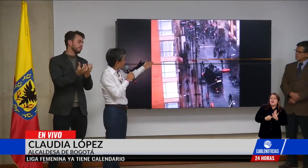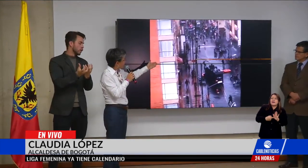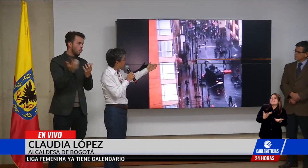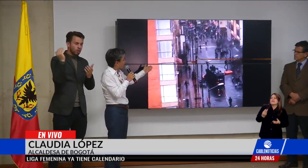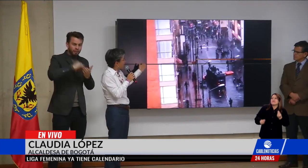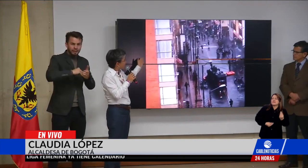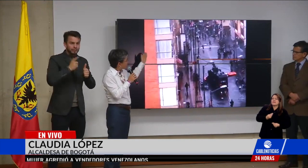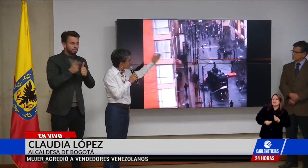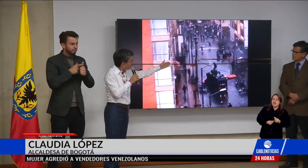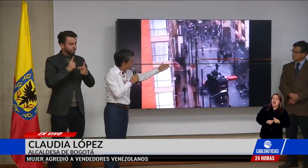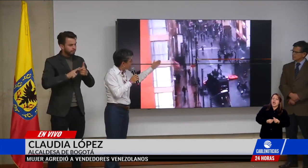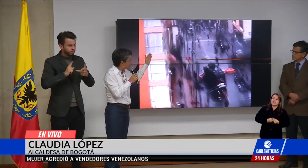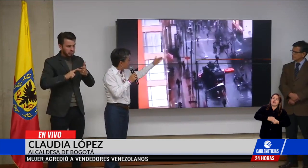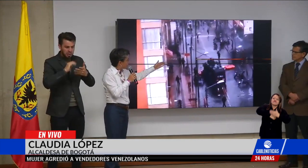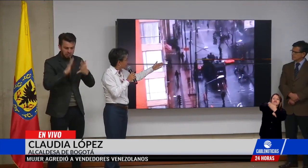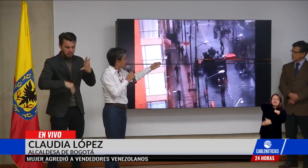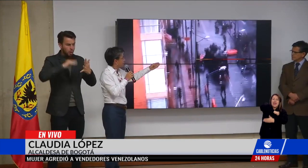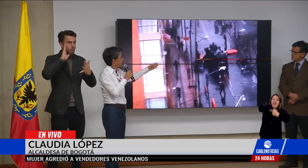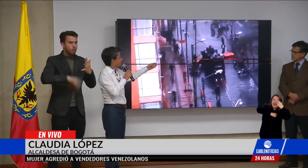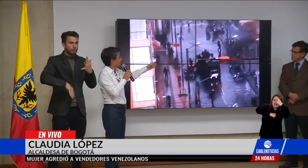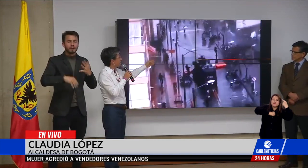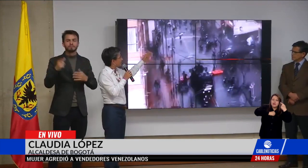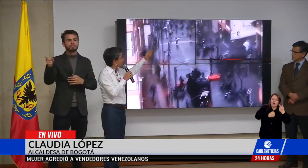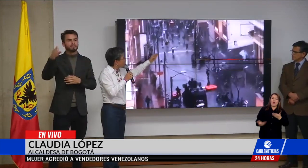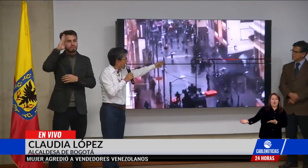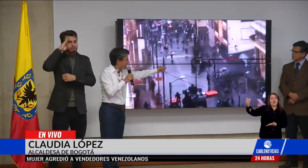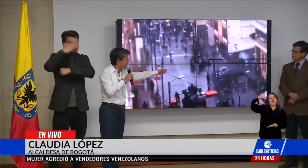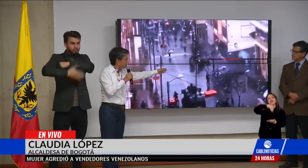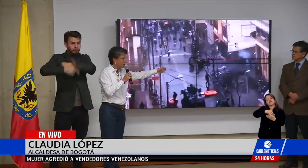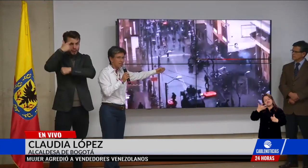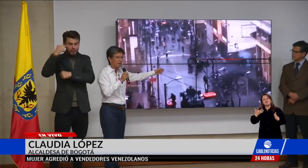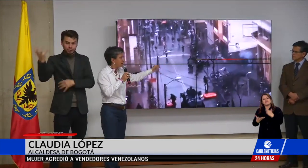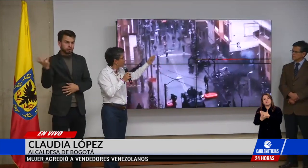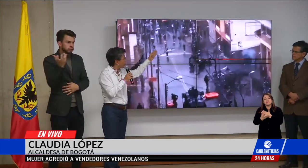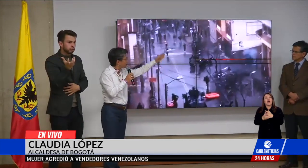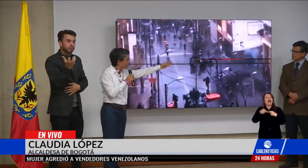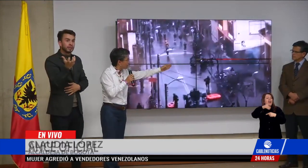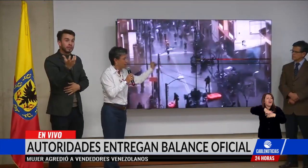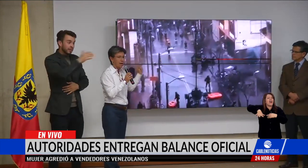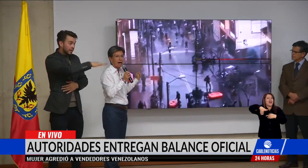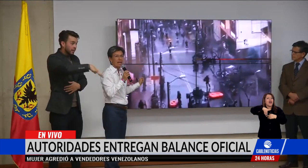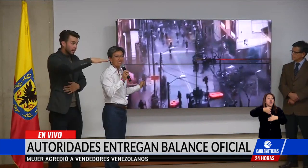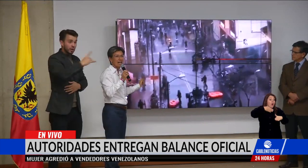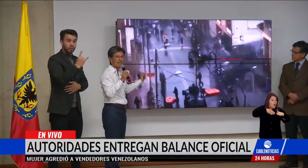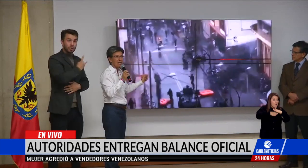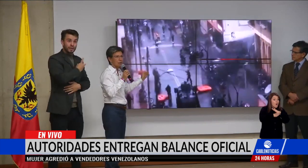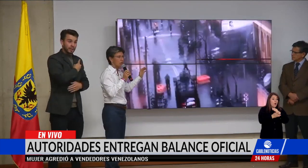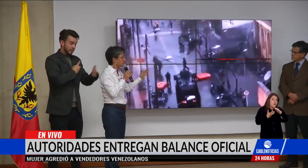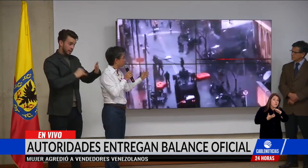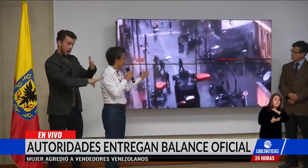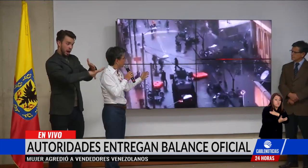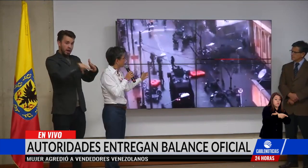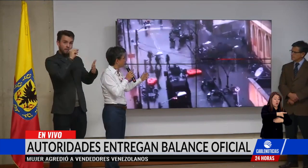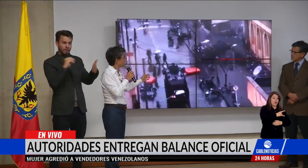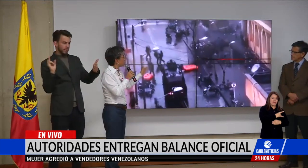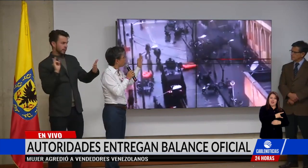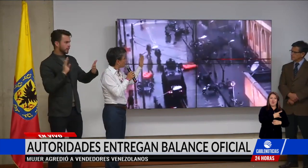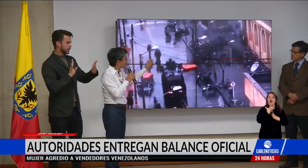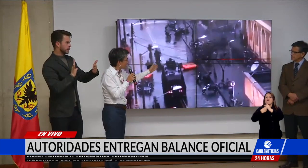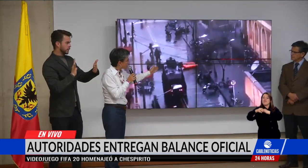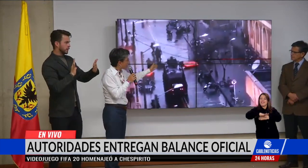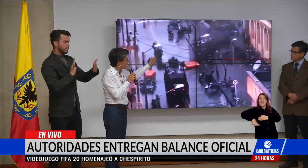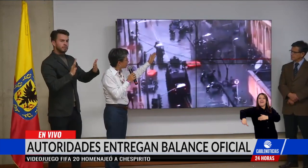última instancia, ya el ESMAD interviene nuevamente. Desde fuera de la universidad vuelve a lanzar aturdidoras,